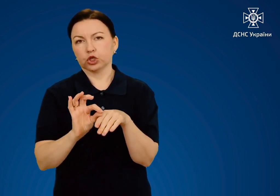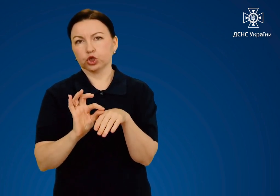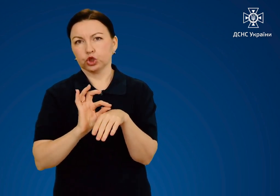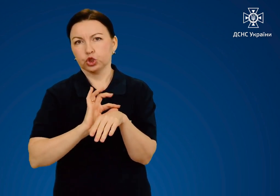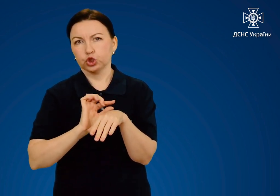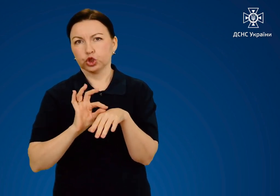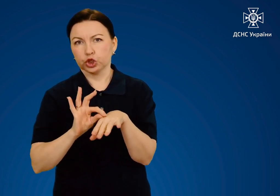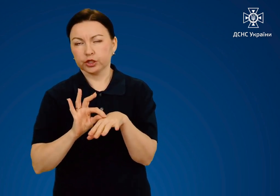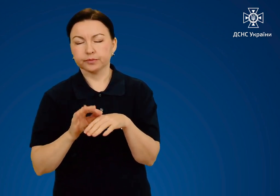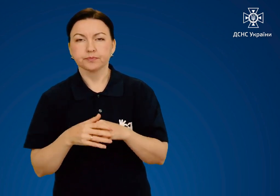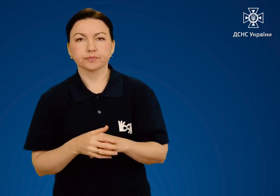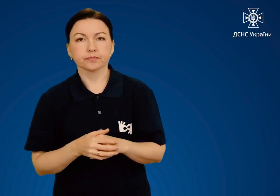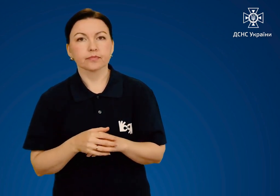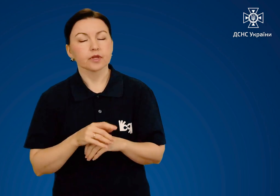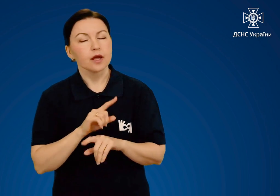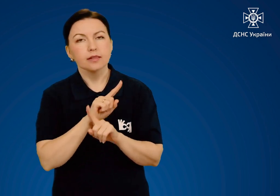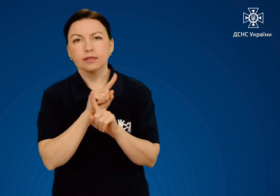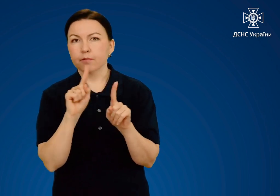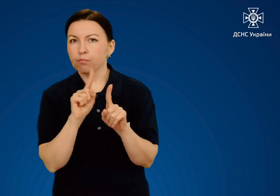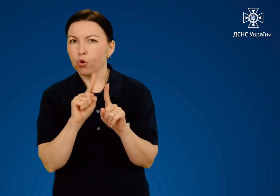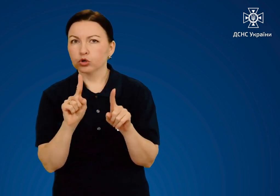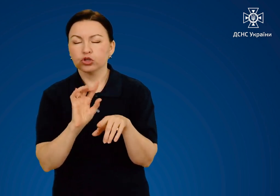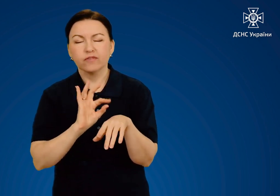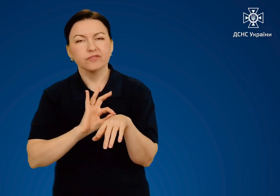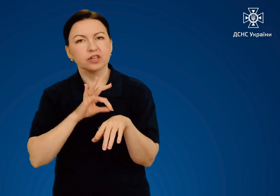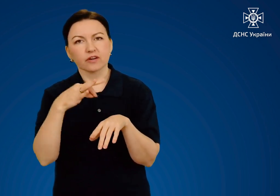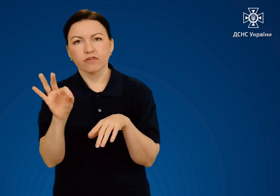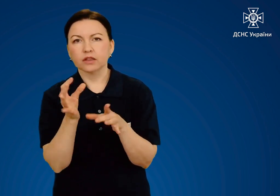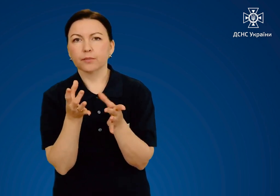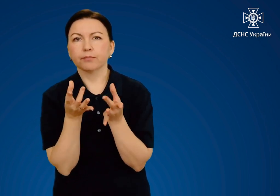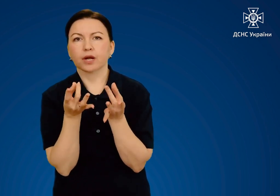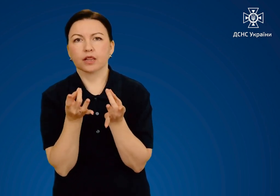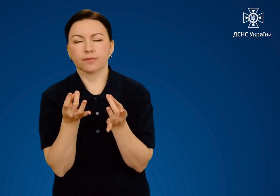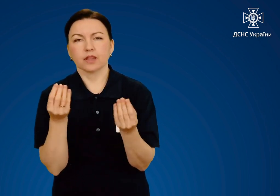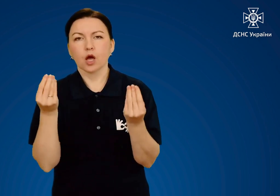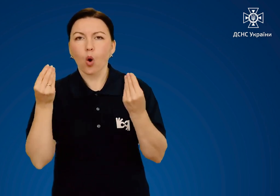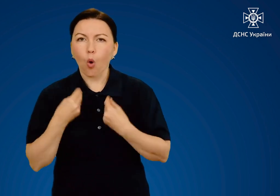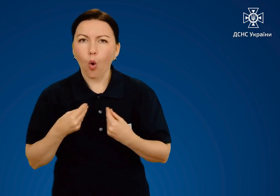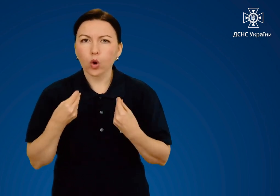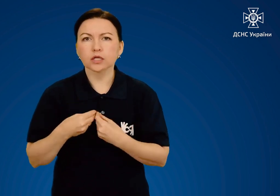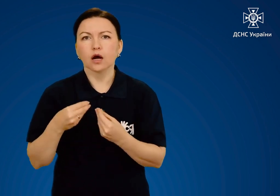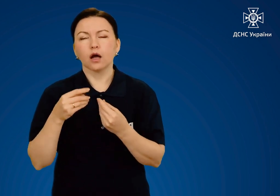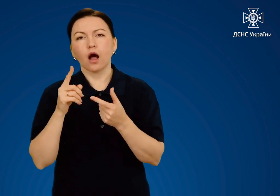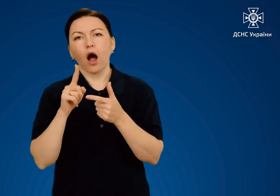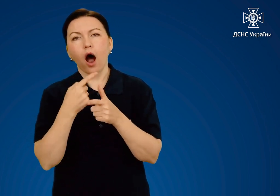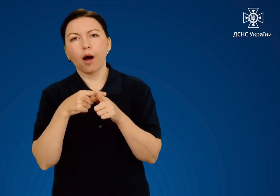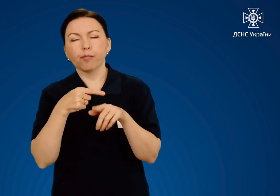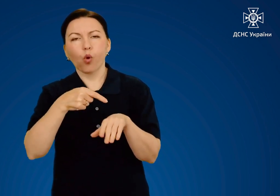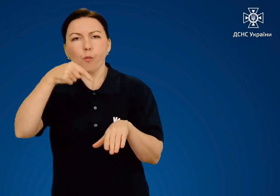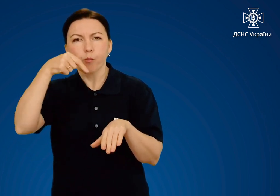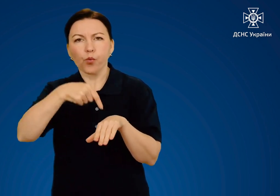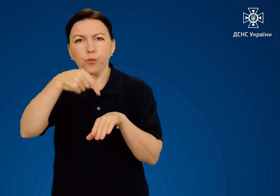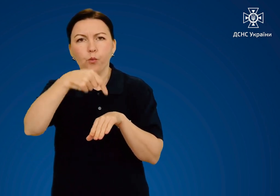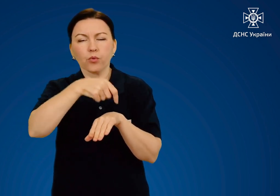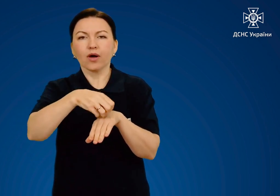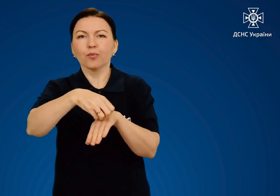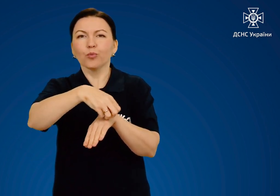Окрім того, не можна відривати прилиплий до рани одяг і проколювати